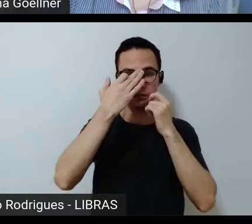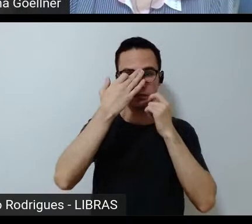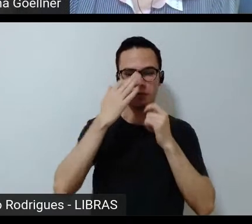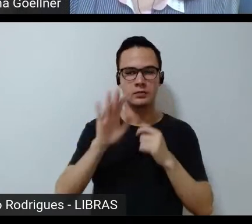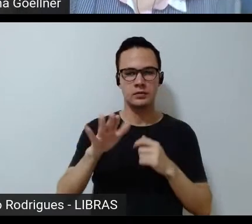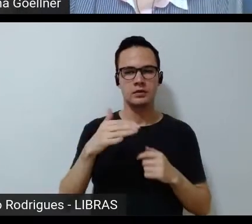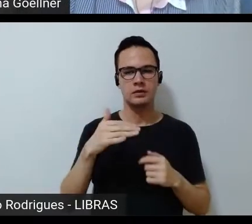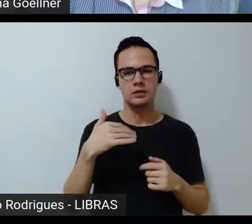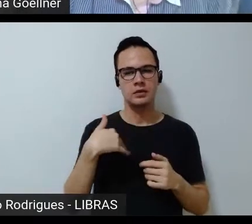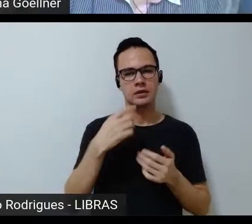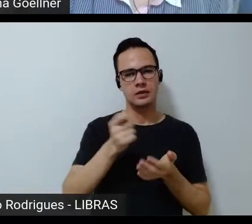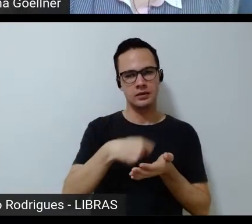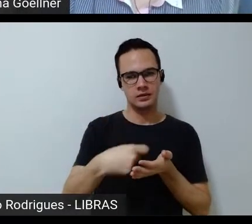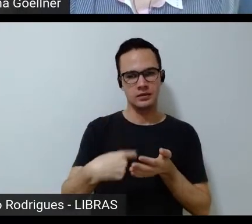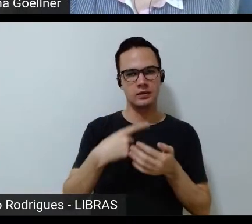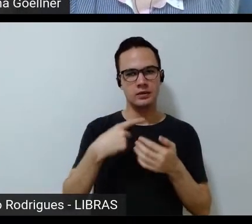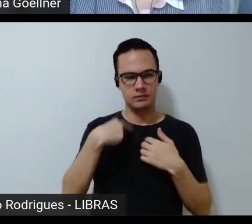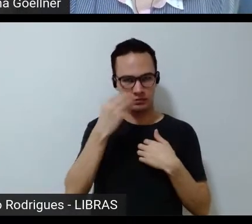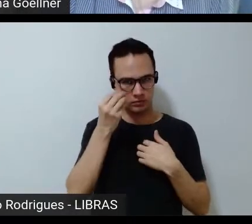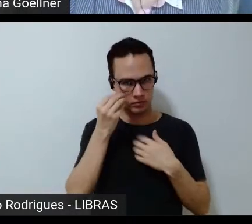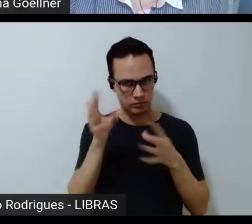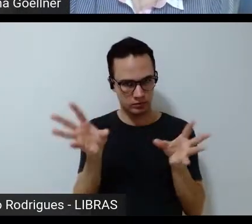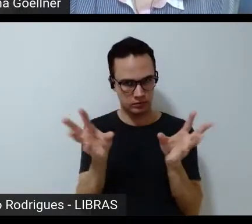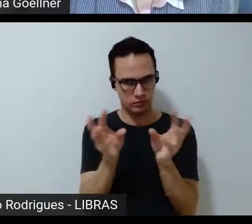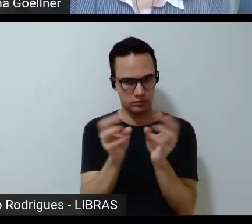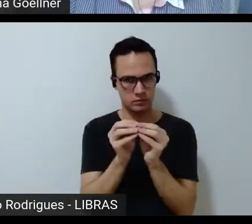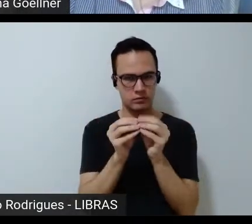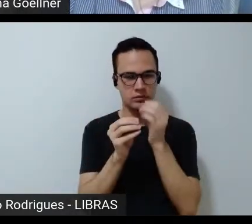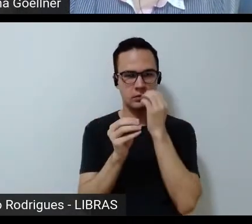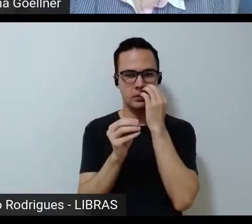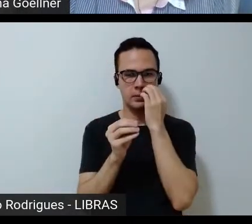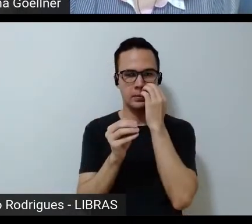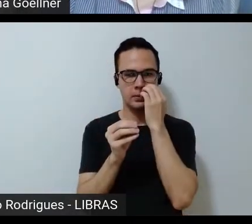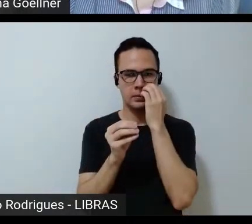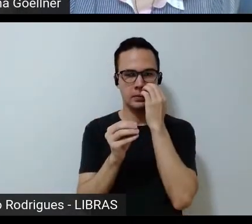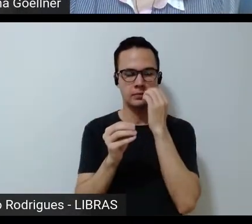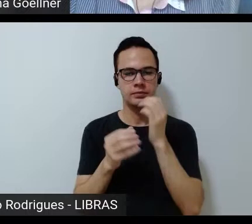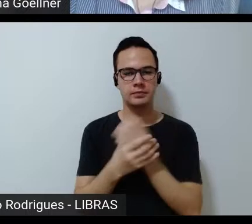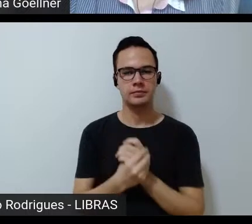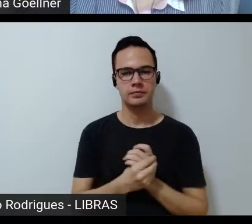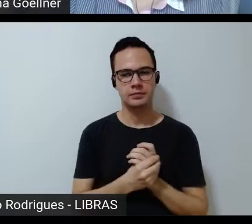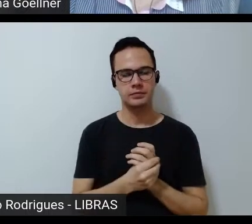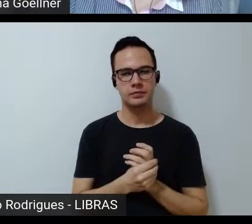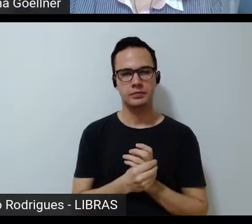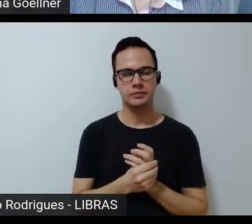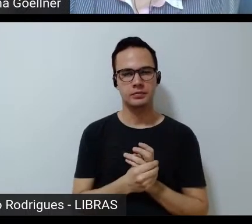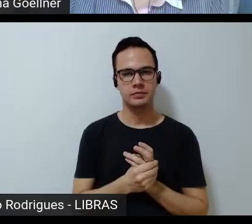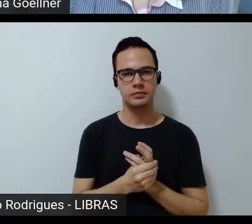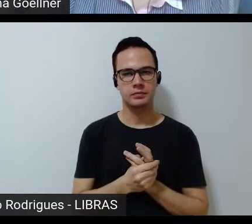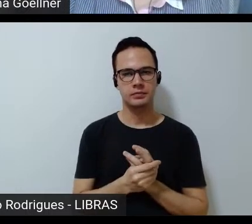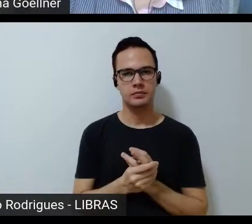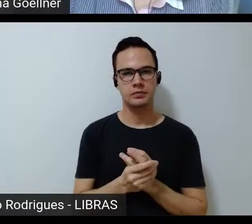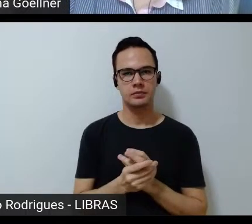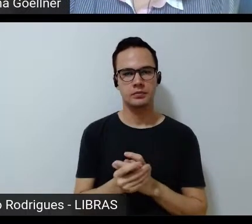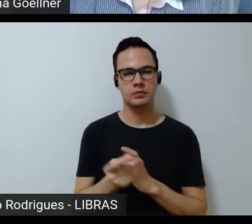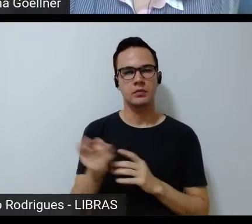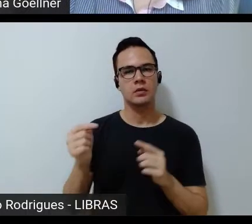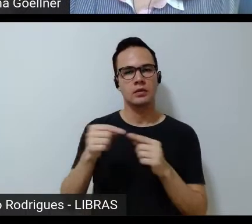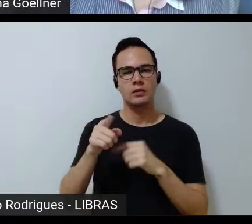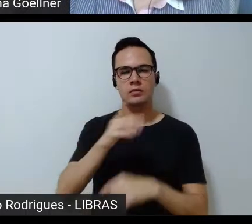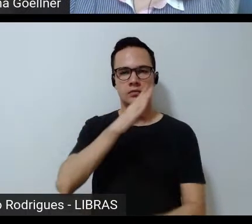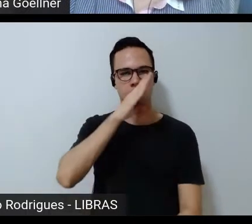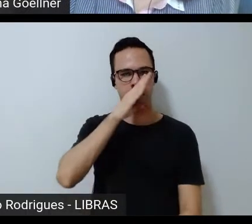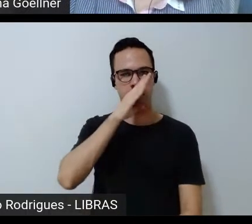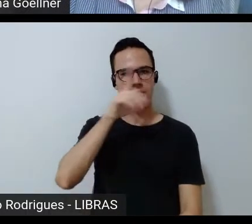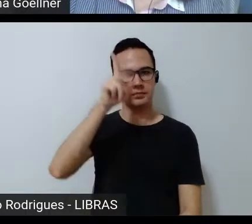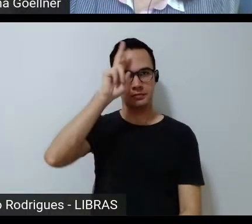eu amo ter algumas coisas e vou tentar fazer tudo num momento só sobre a o silenciamento na